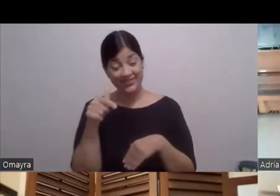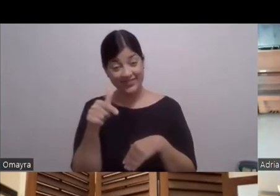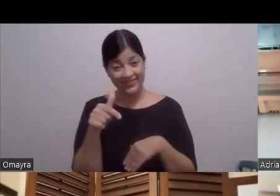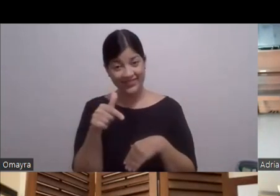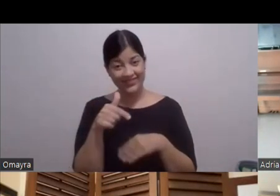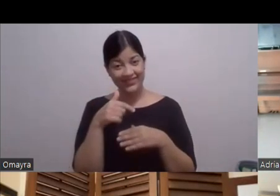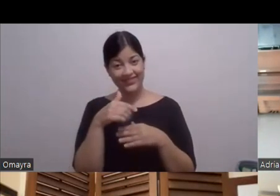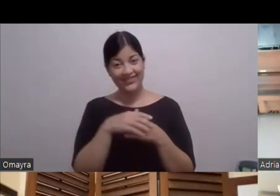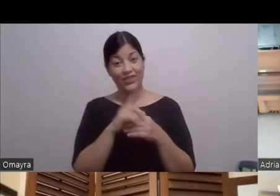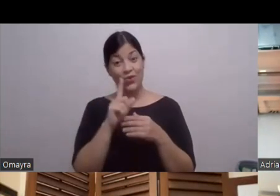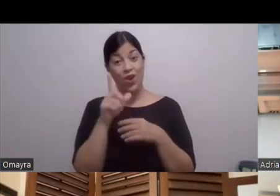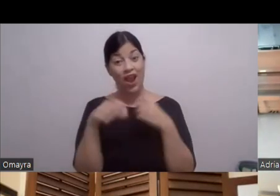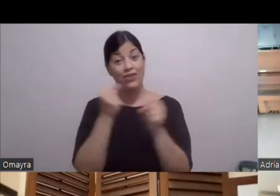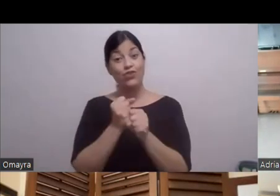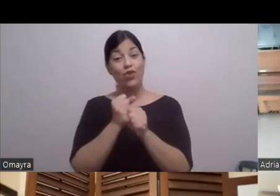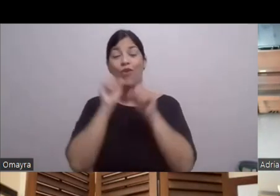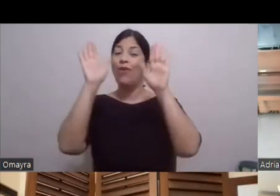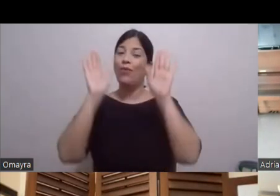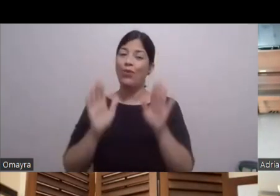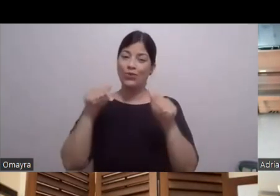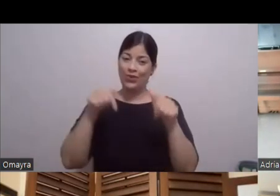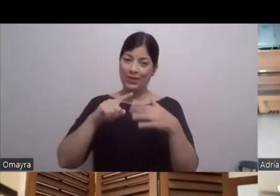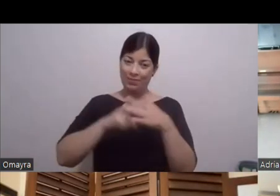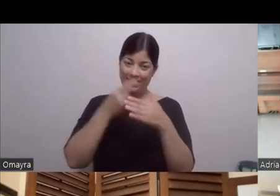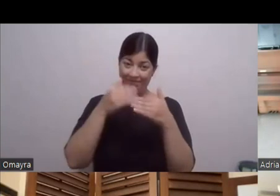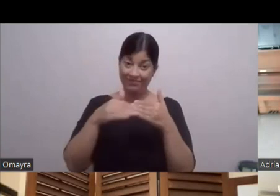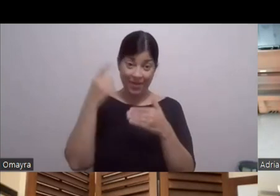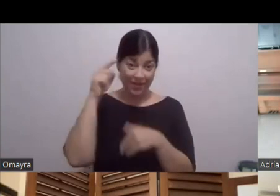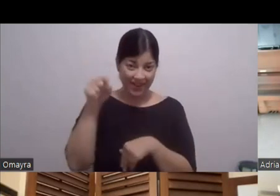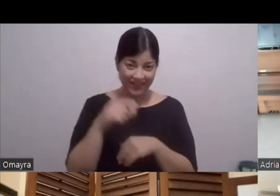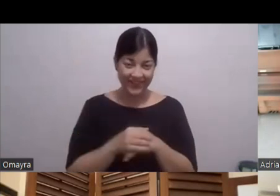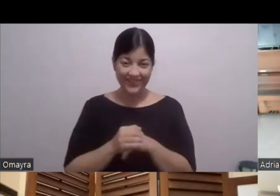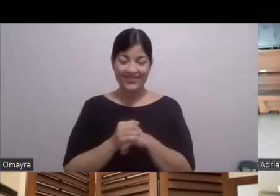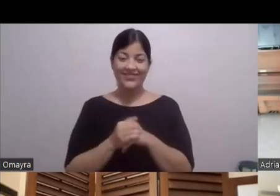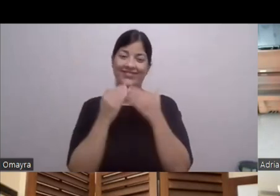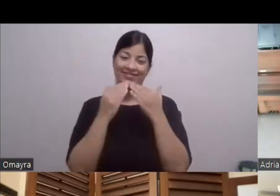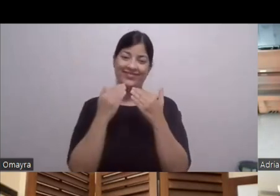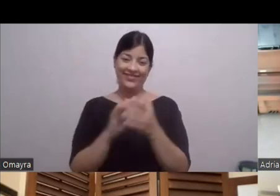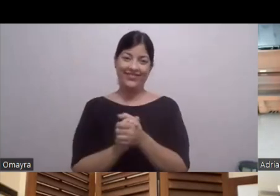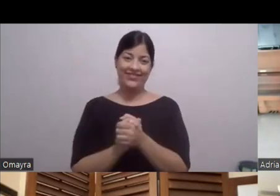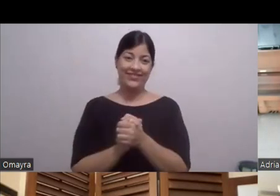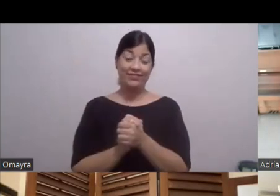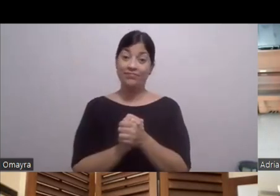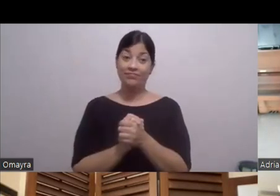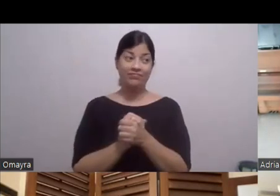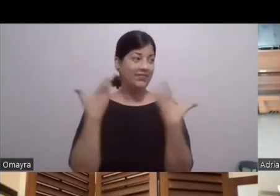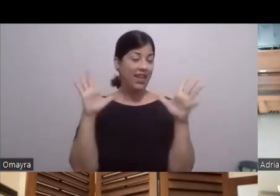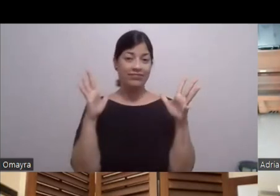un año Fabuloso Ese que empieza ahora Para ti también Néstor Así que bueno Nos vemos Nos vamos Y ya